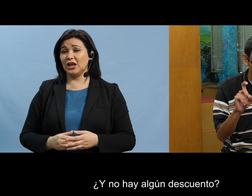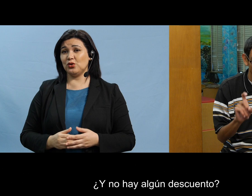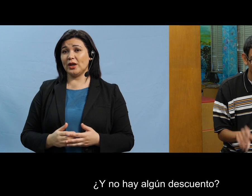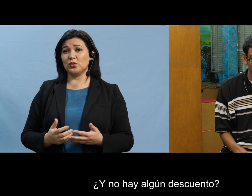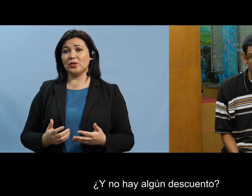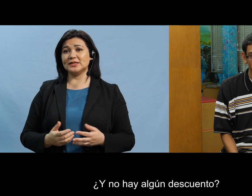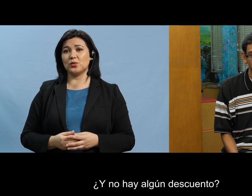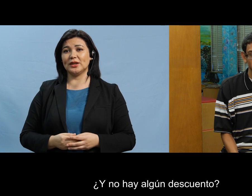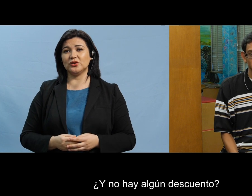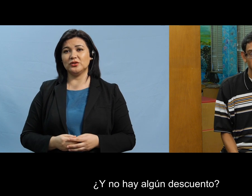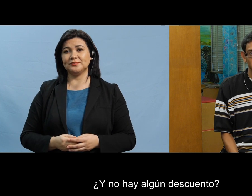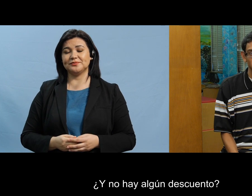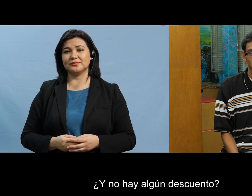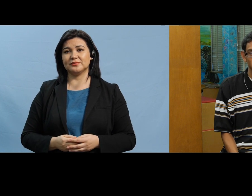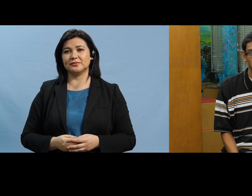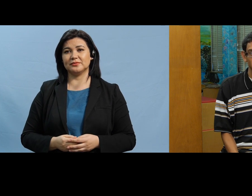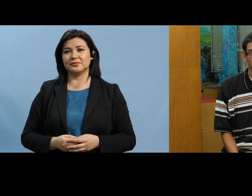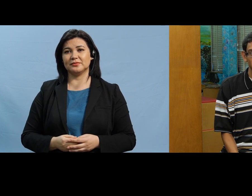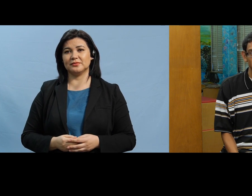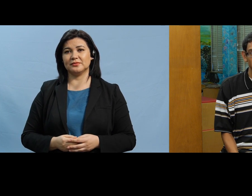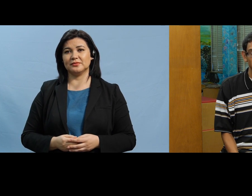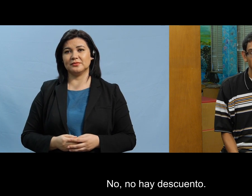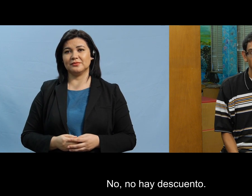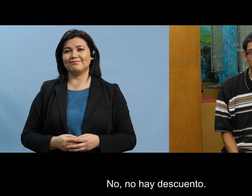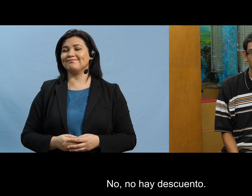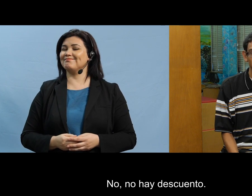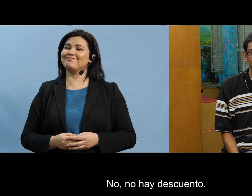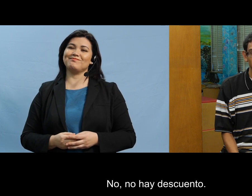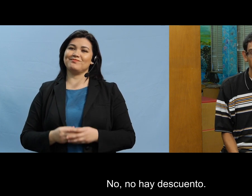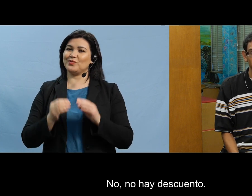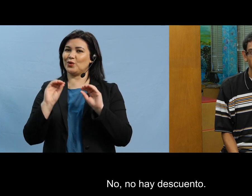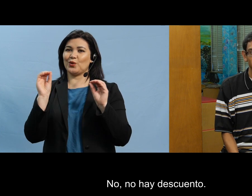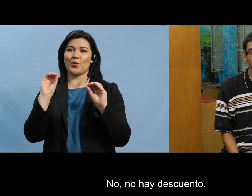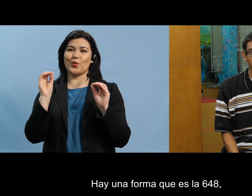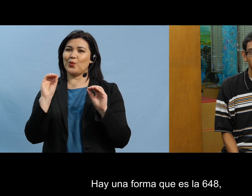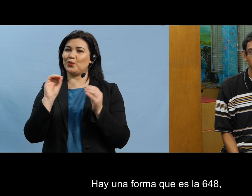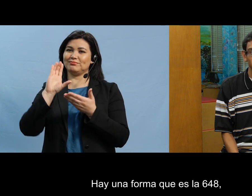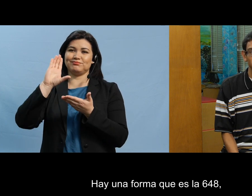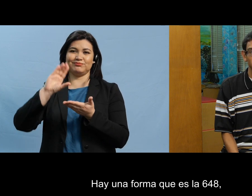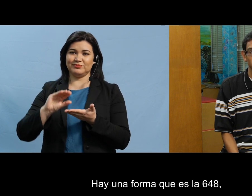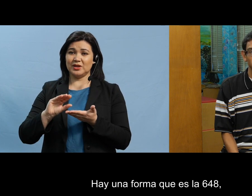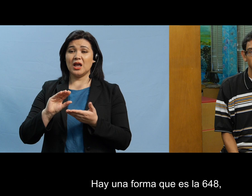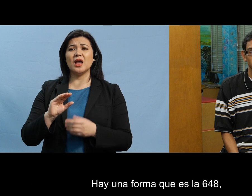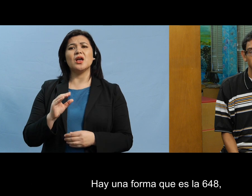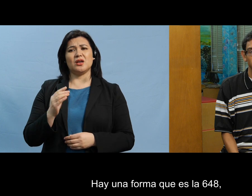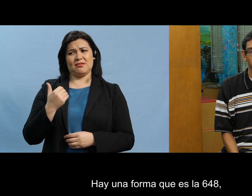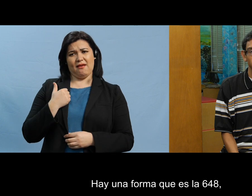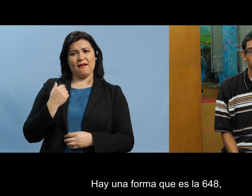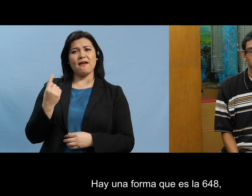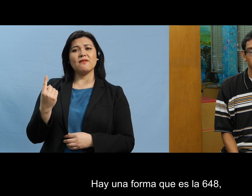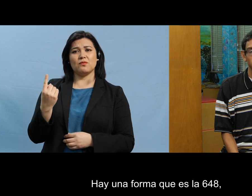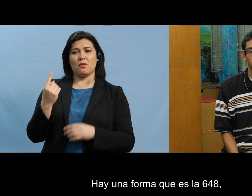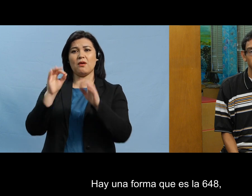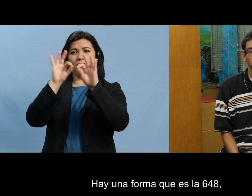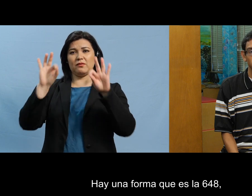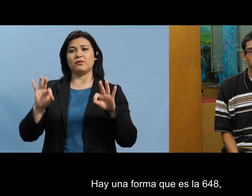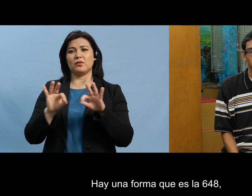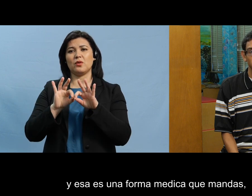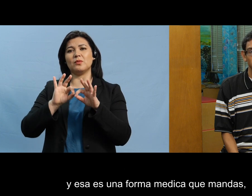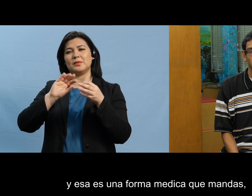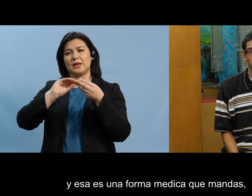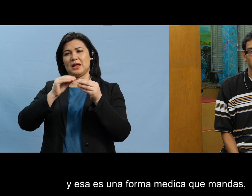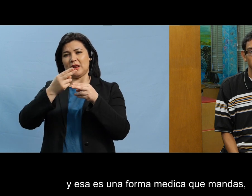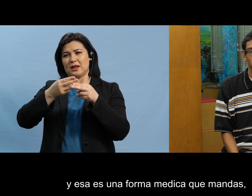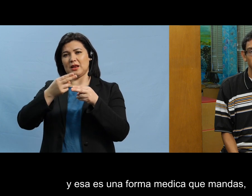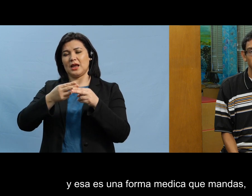y no hay algún descuento no no hay descuento hay una forma que está 648